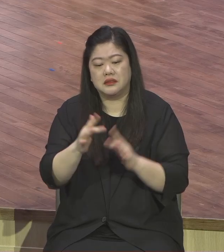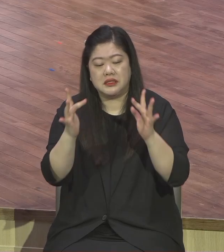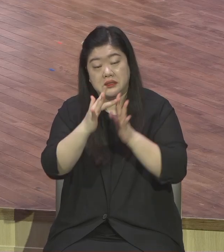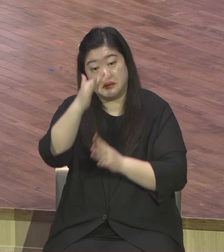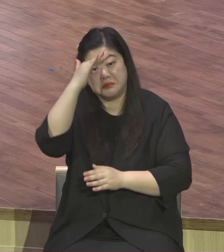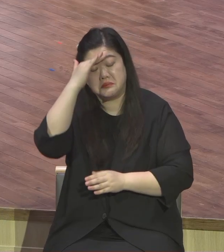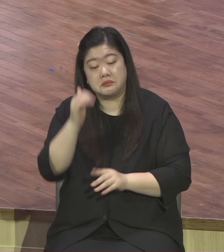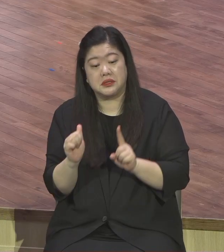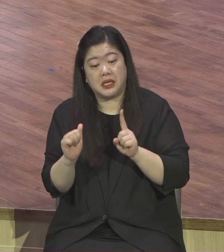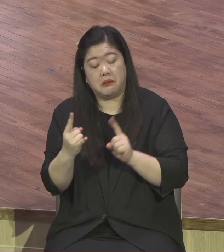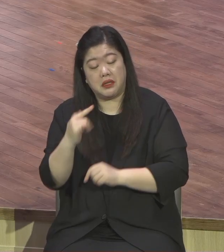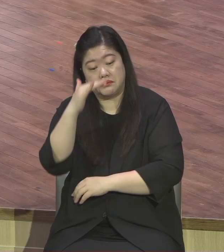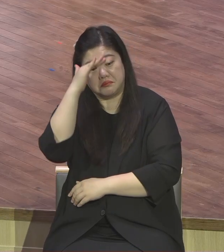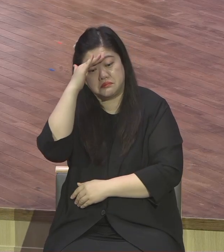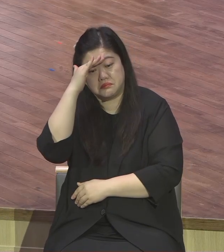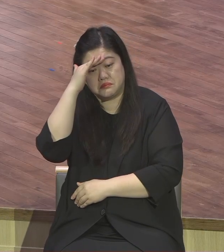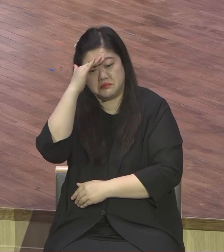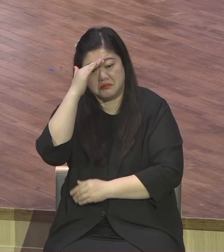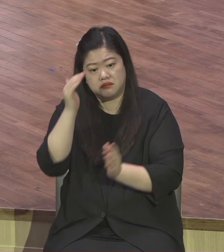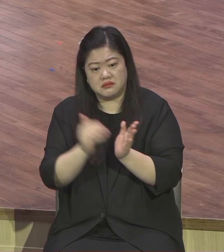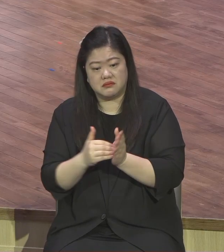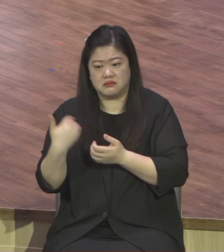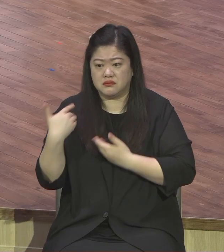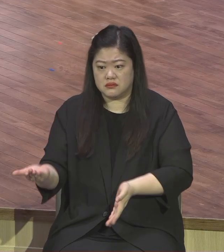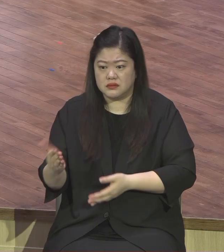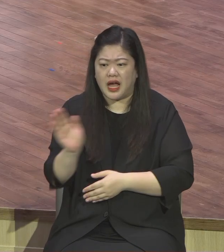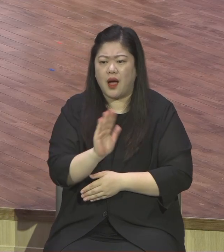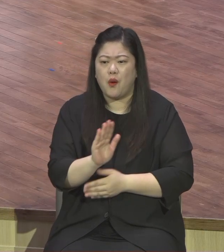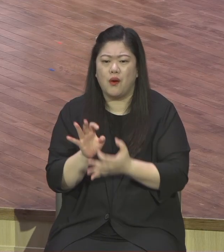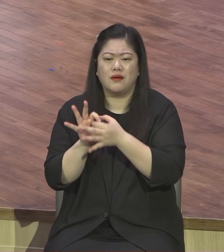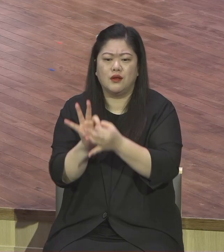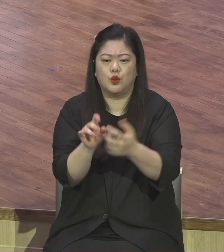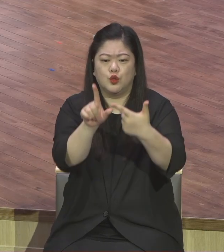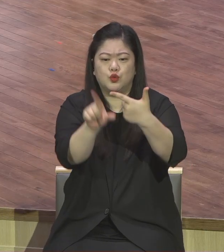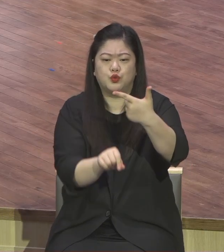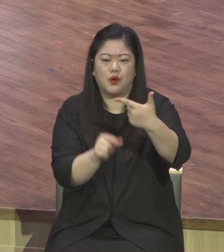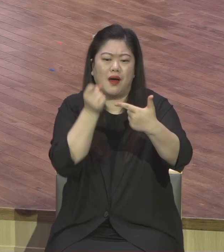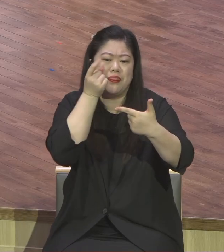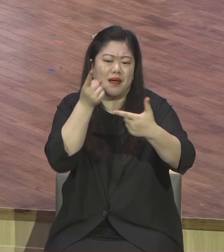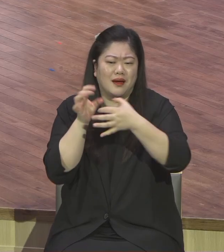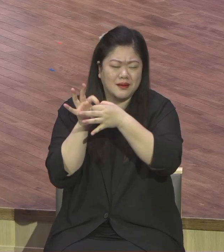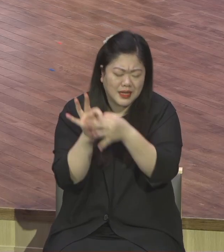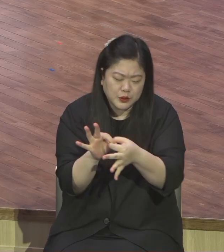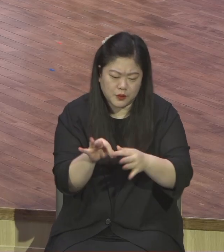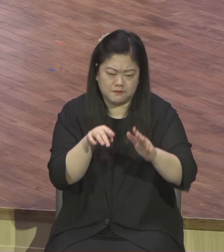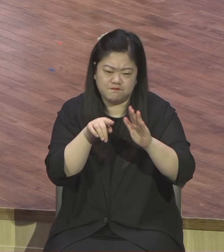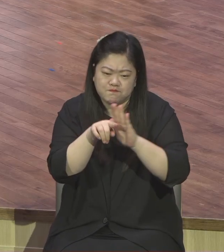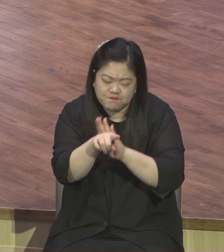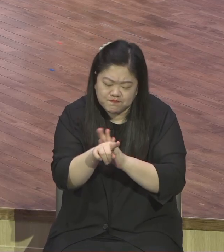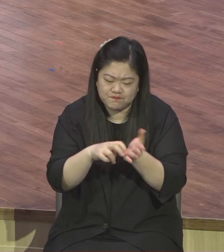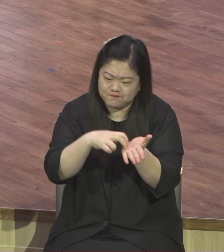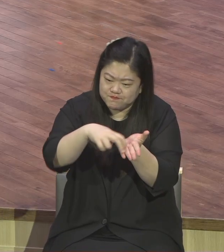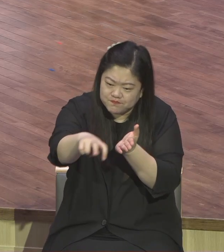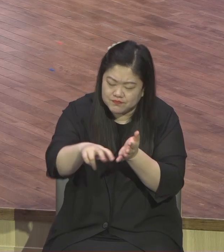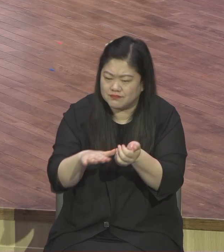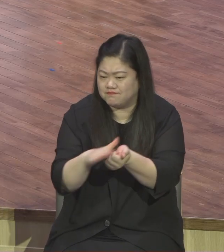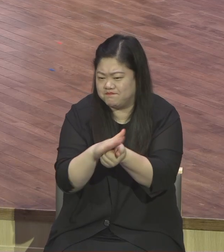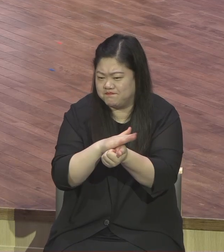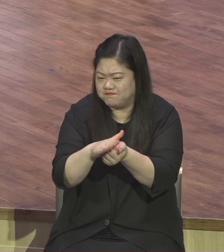신방을 비롯해서 다양한 접촉을 통해서 교회 등록으로 그렇게 이어질 수 있도록